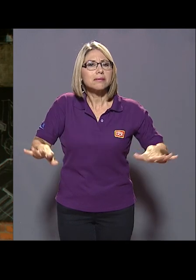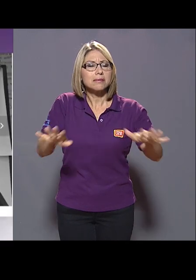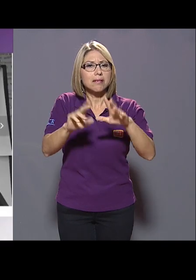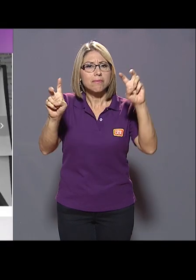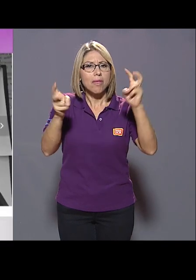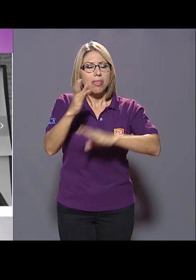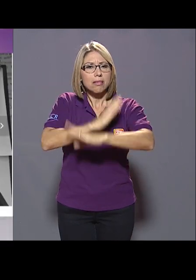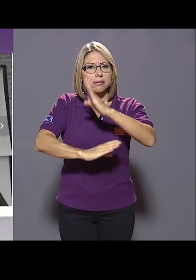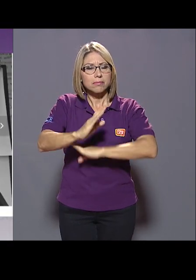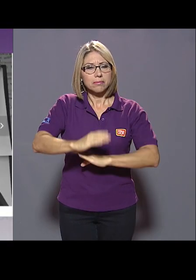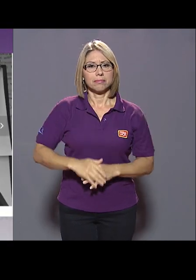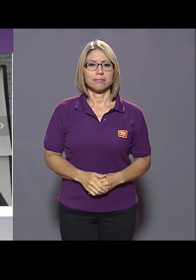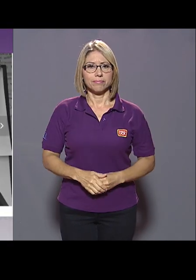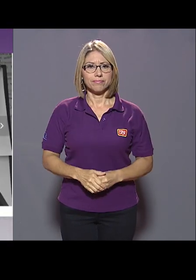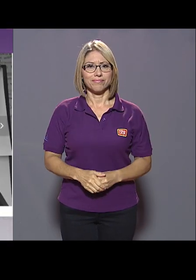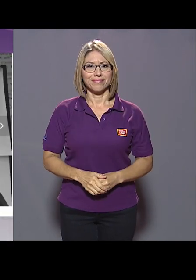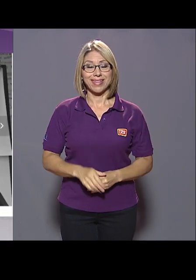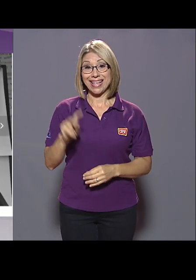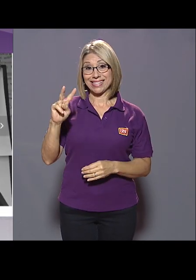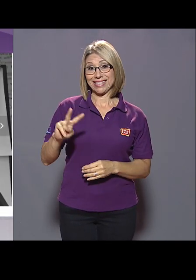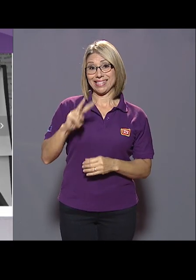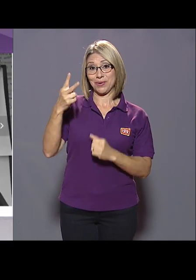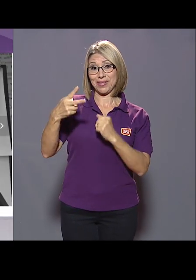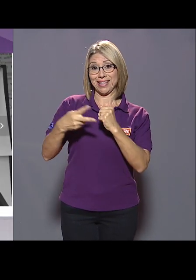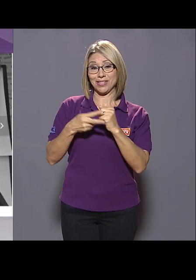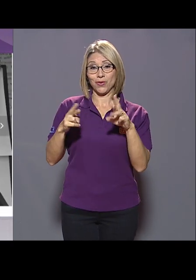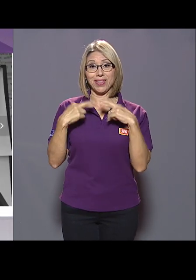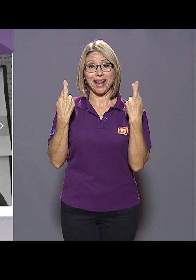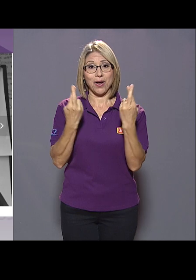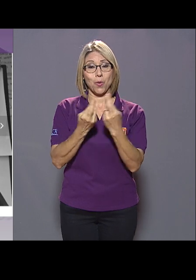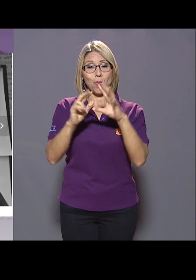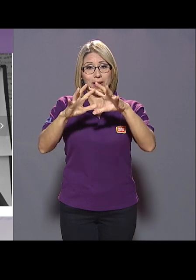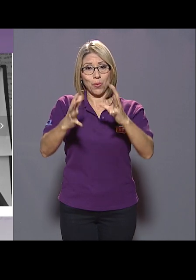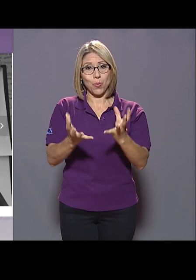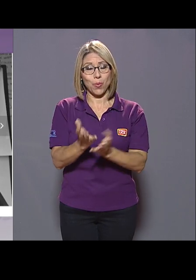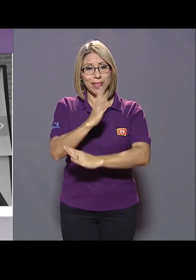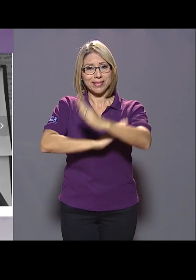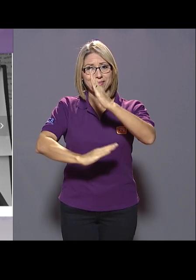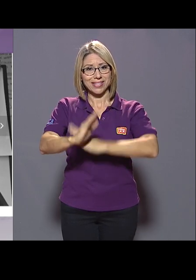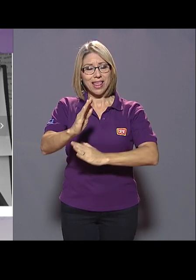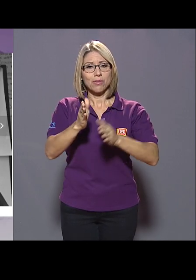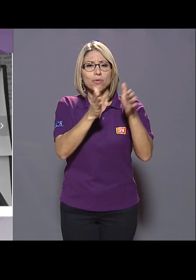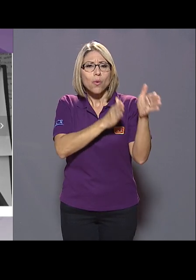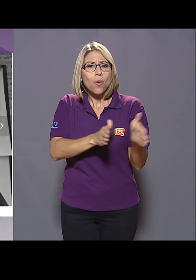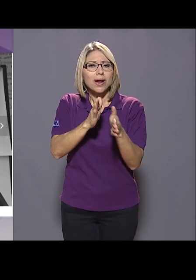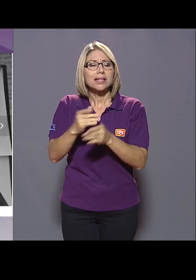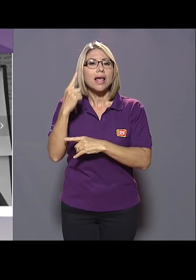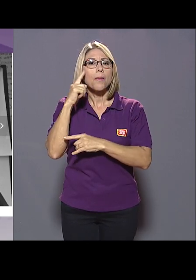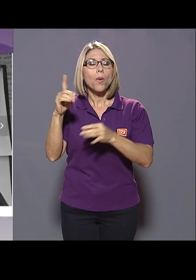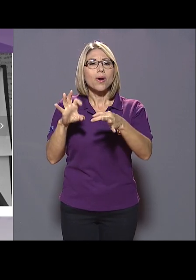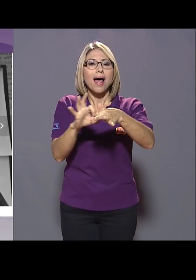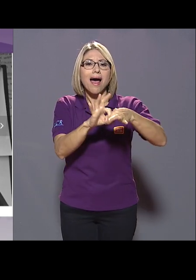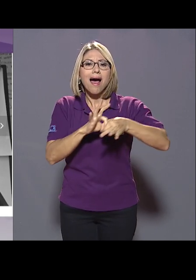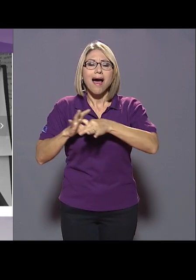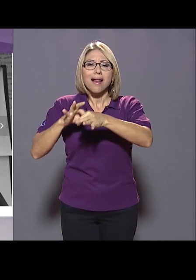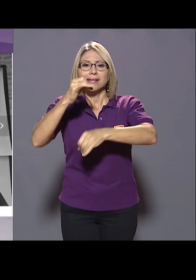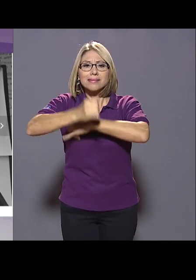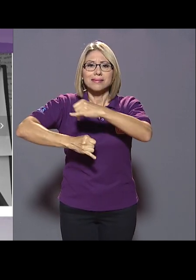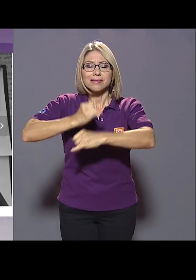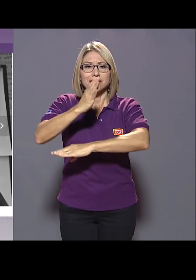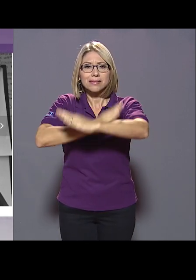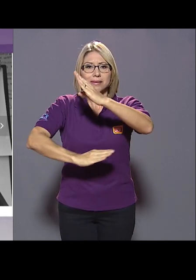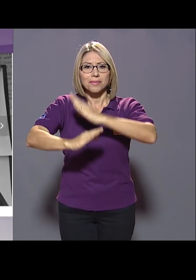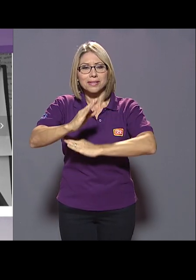en materia de discapacidad. La segunda edición de la Cumbre Global de Discapacidad es organizada por la Alianza